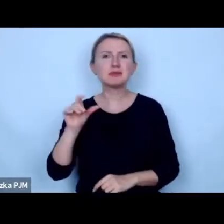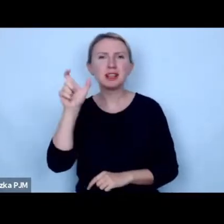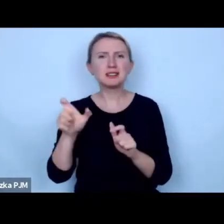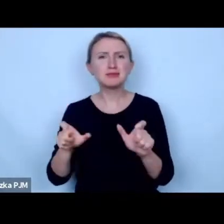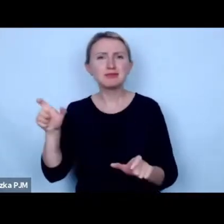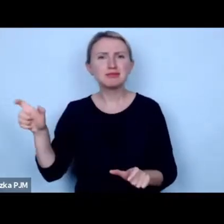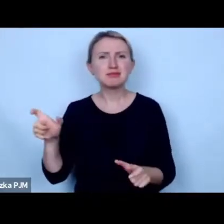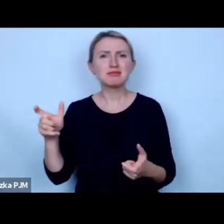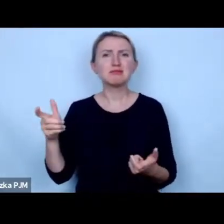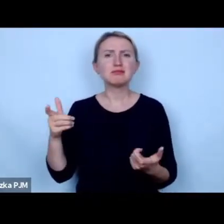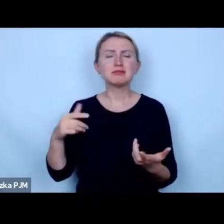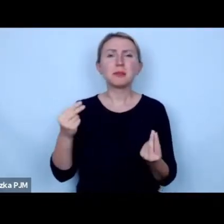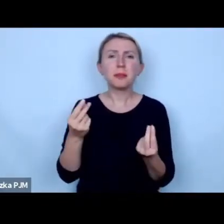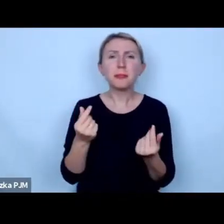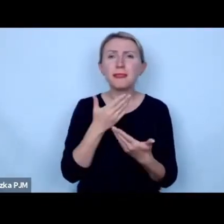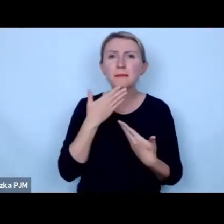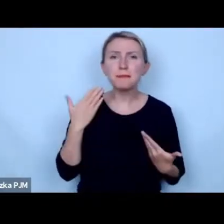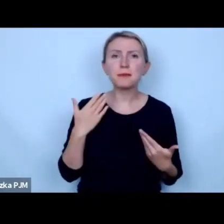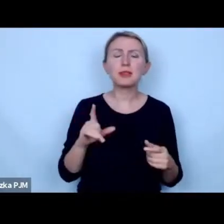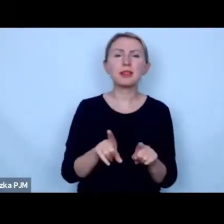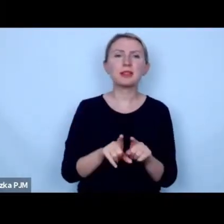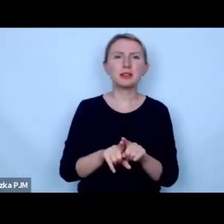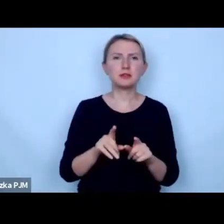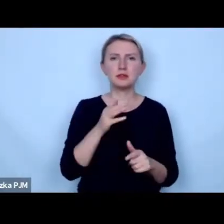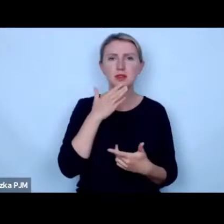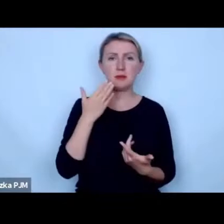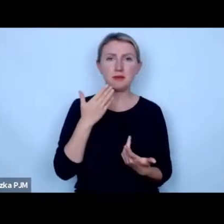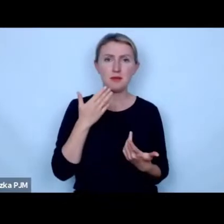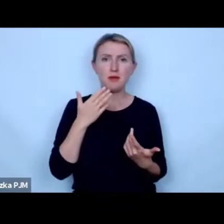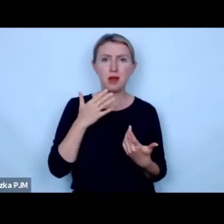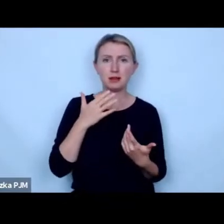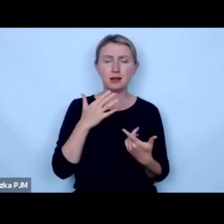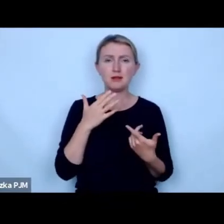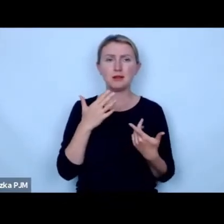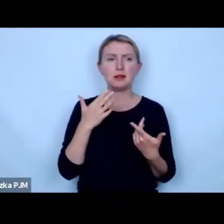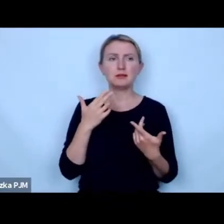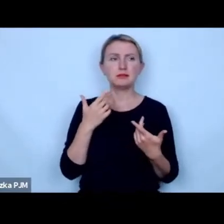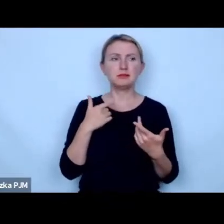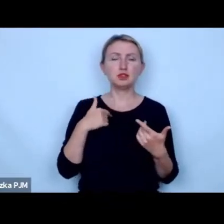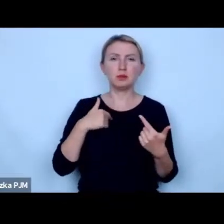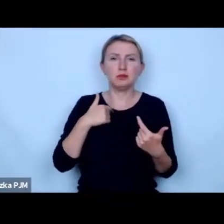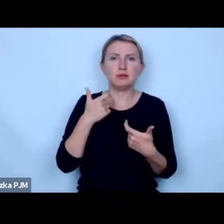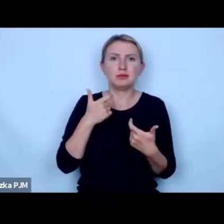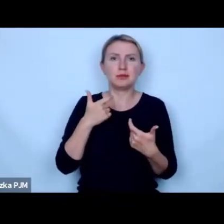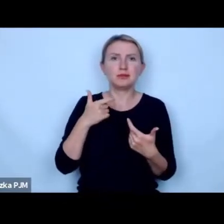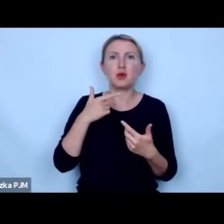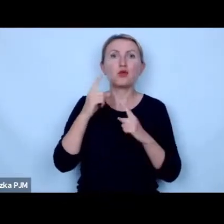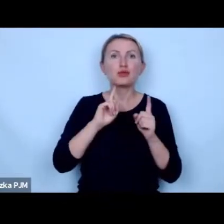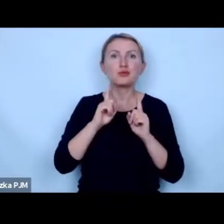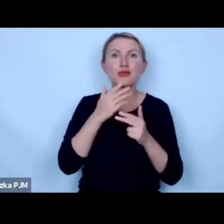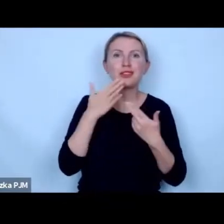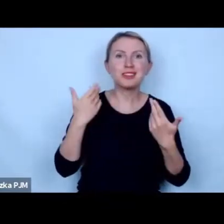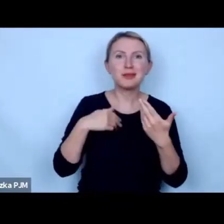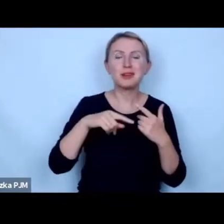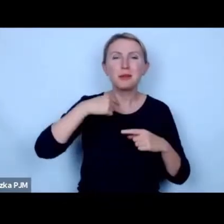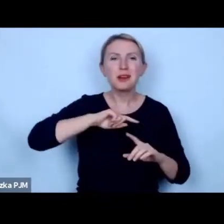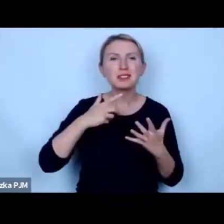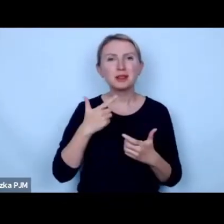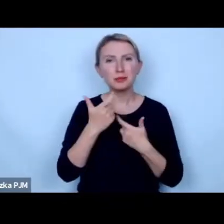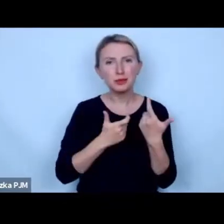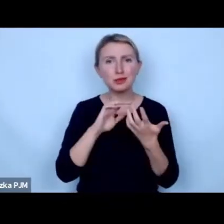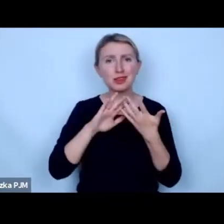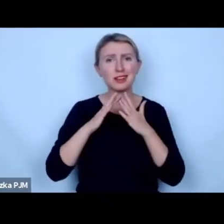kadry ani środków ani nawet nie ma narracji żeby zbudować zaplecze dla tych zwierząt w momencie kiedy byśmy chcieli taką